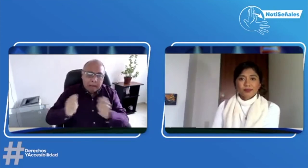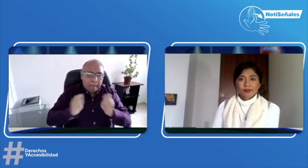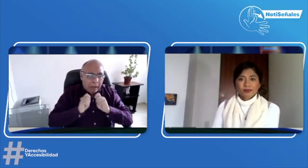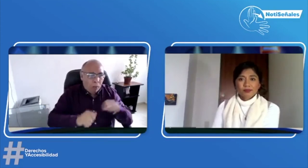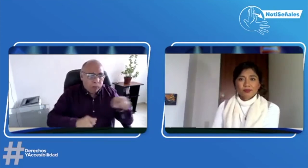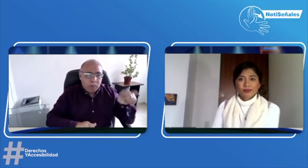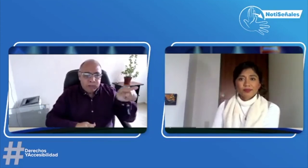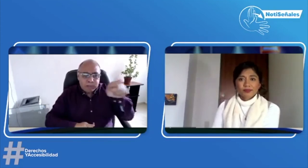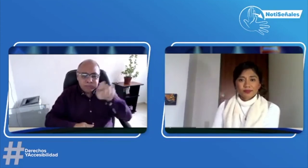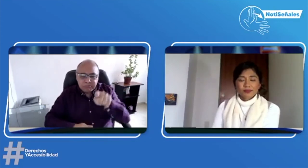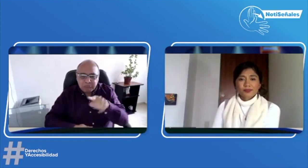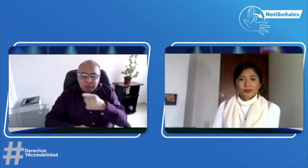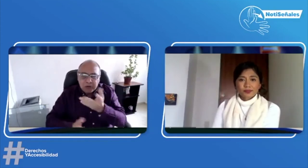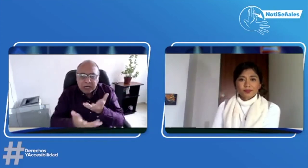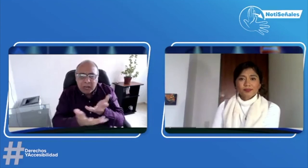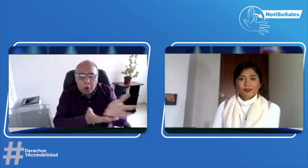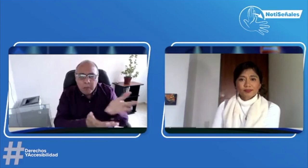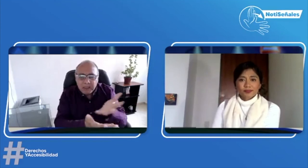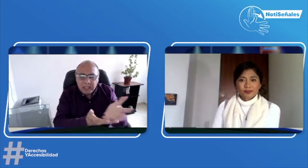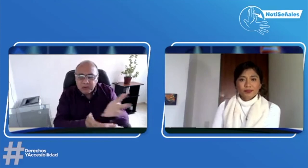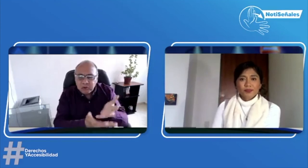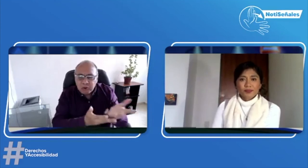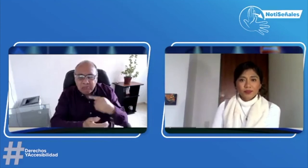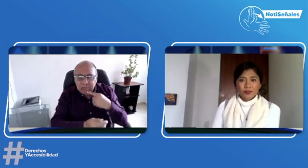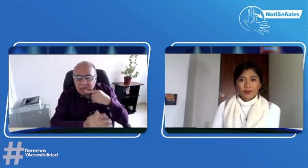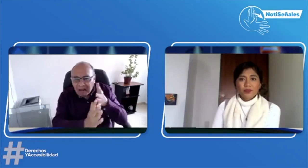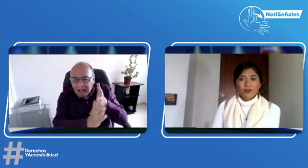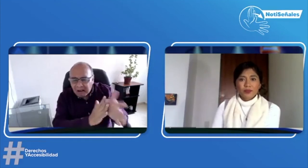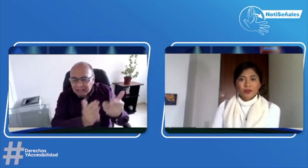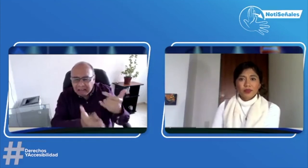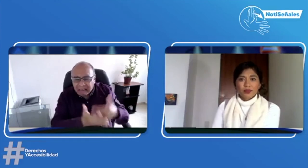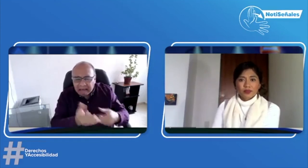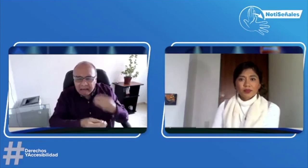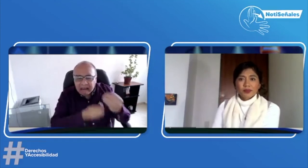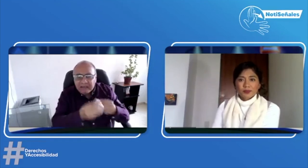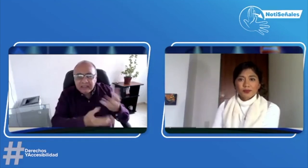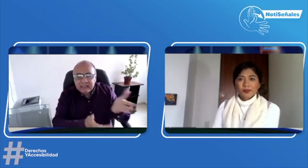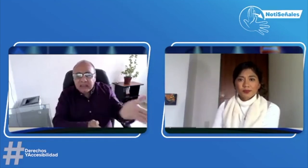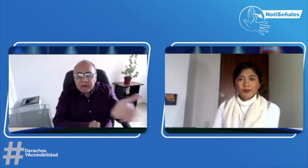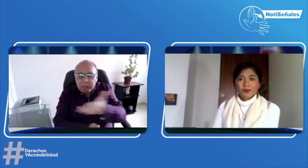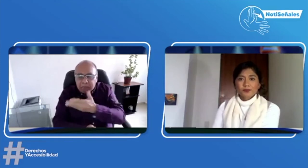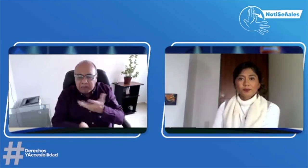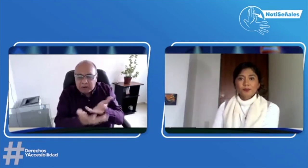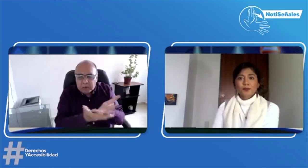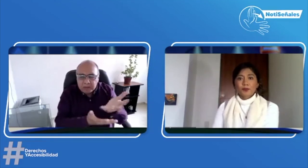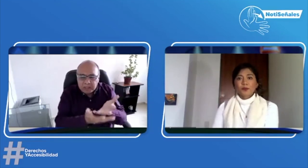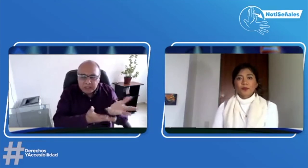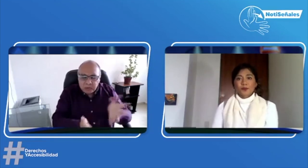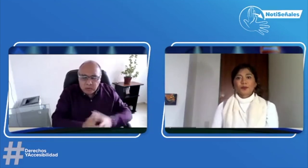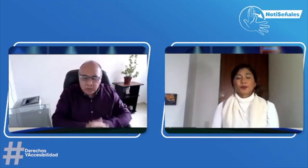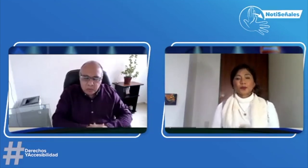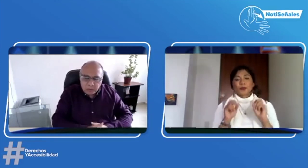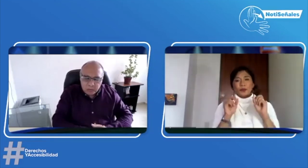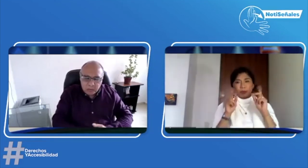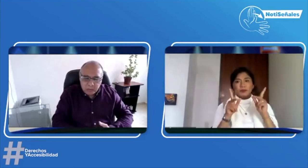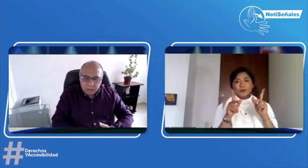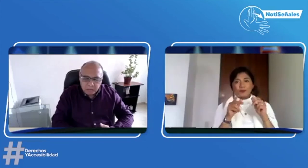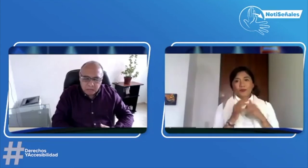apoyo, dado que también están en la misma situación, que han sido seleccionados como jurados de votación. ¿Tú qué les recomiendas?